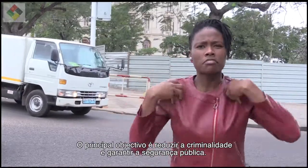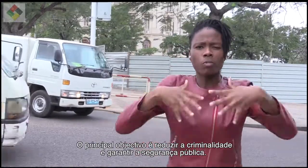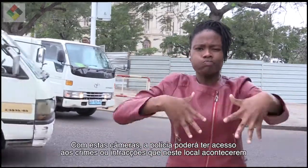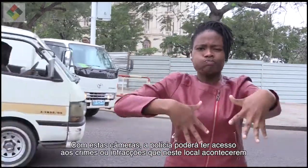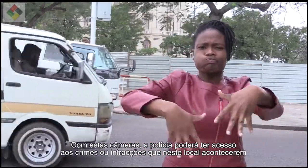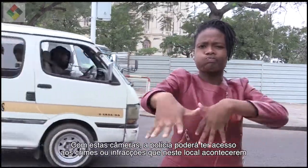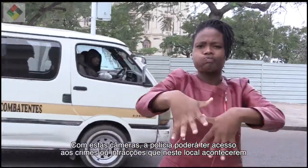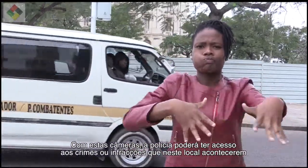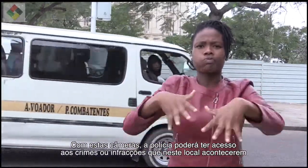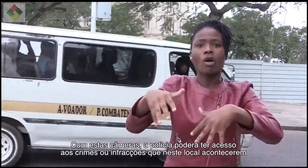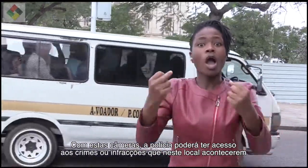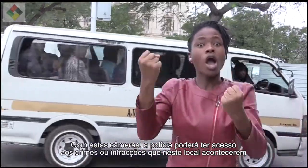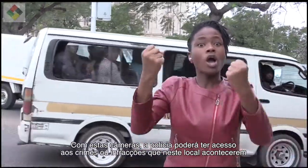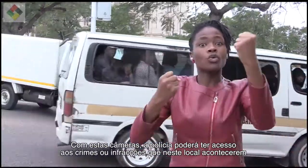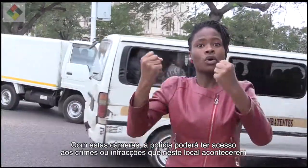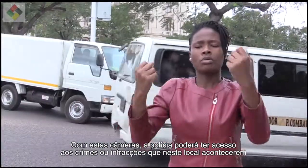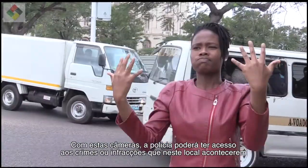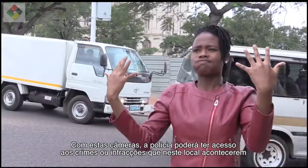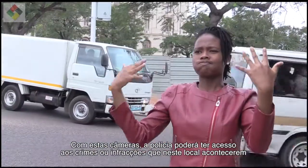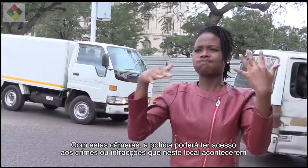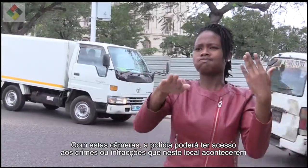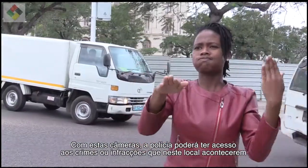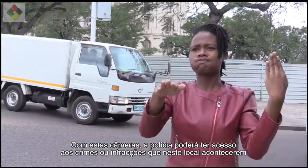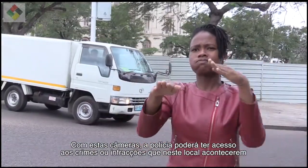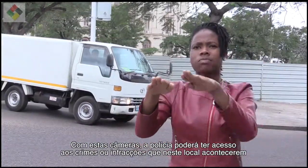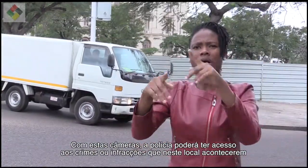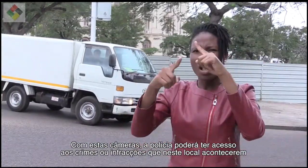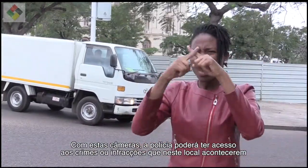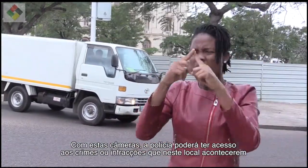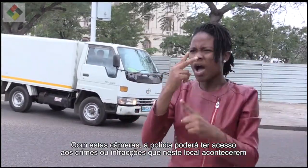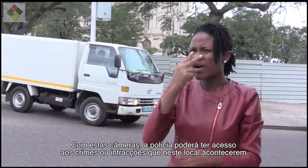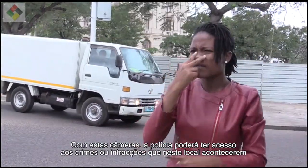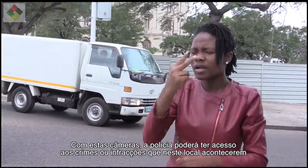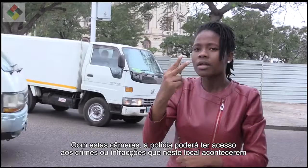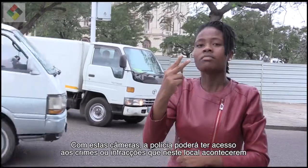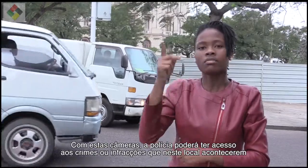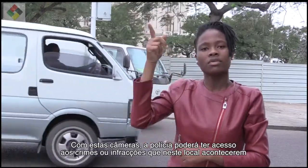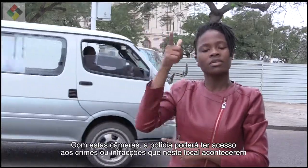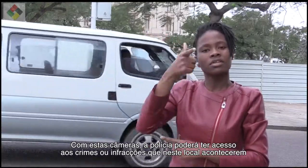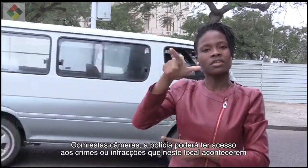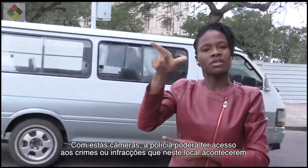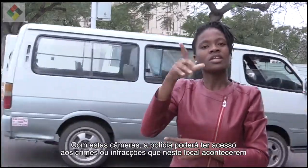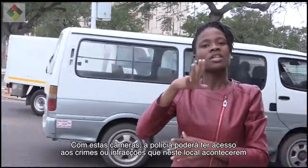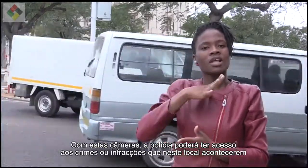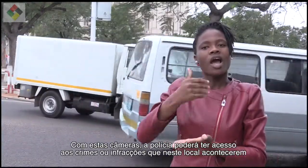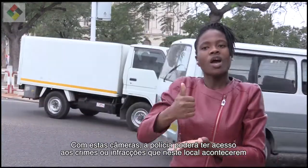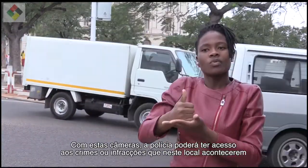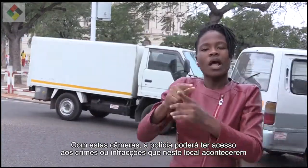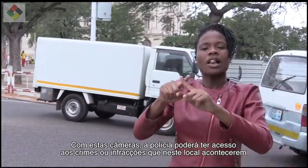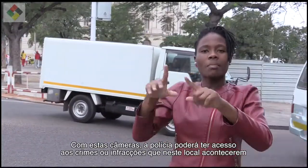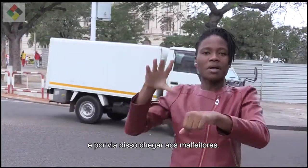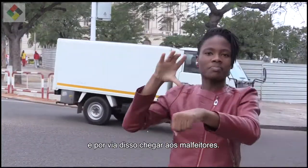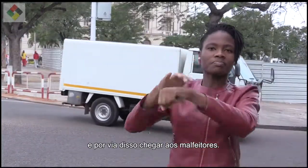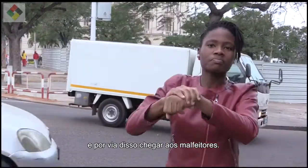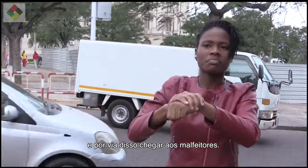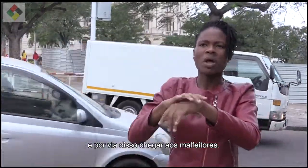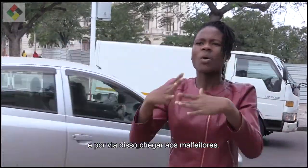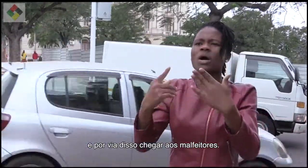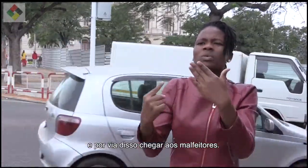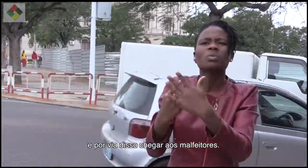Com estas câmeras a polícia poderá ter acesso aos crimes ou infrações que neste local acontecerem e por via disso chegar